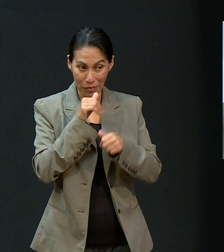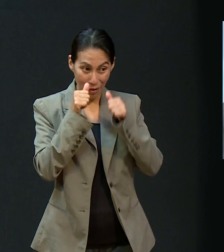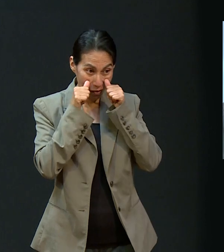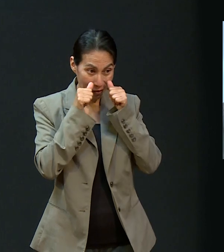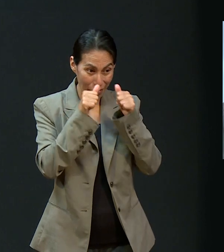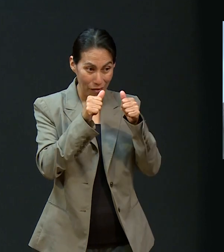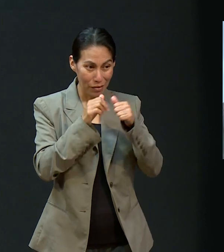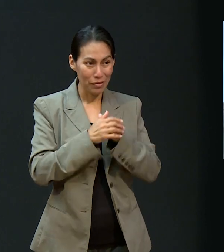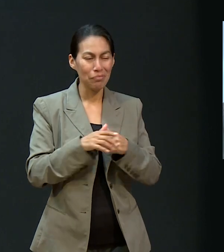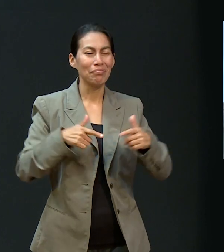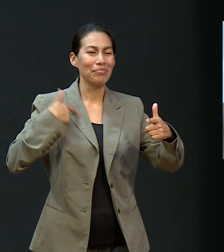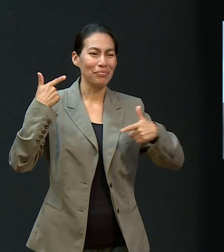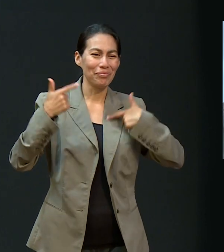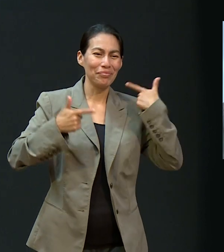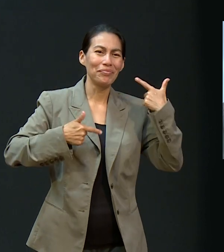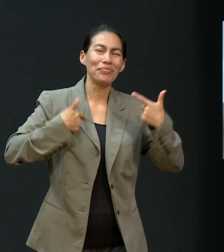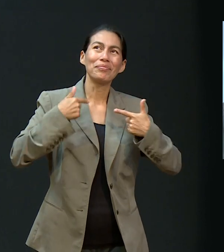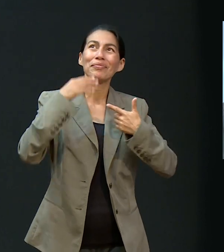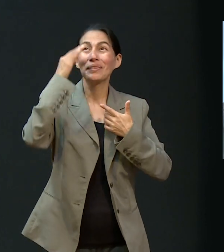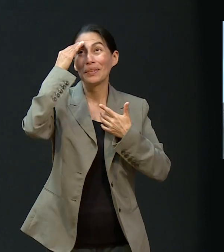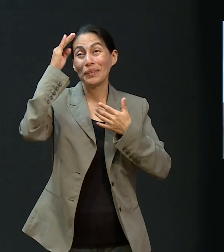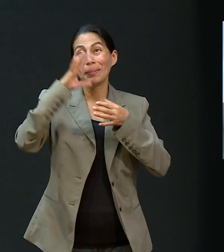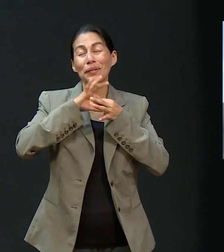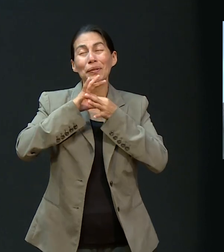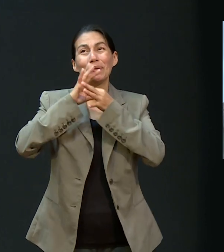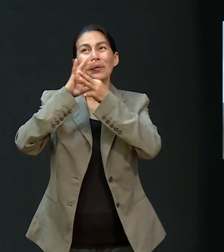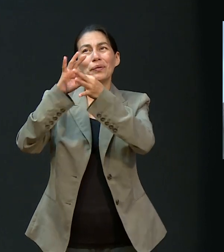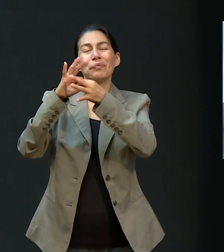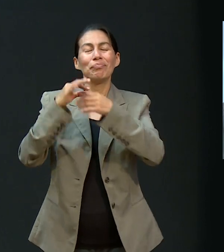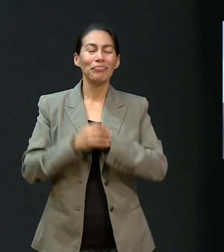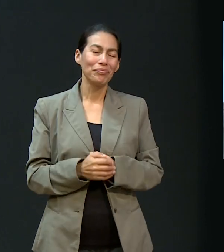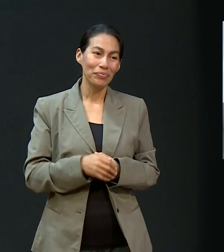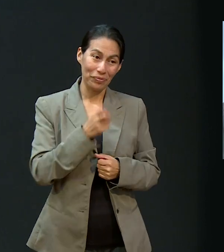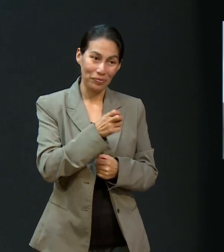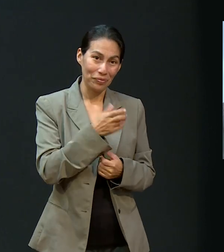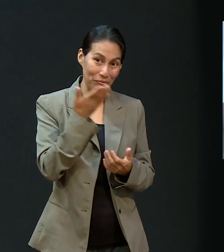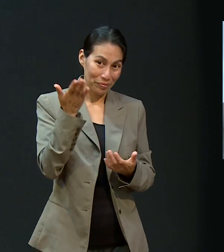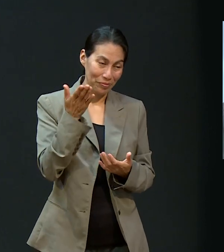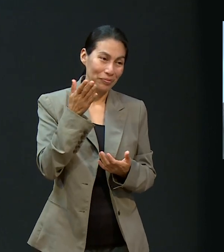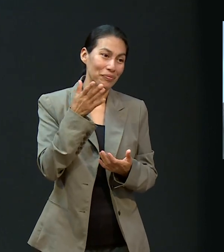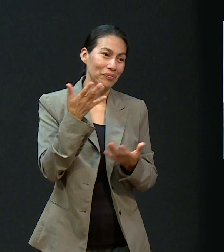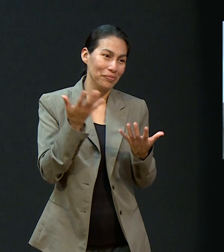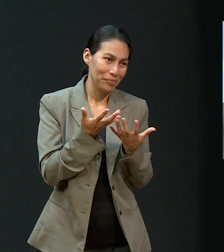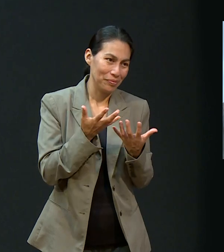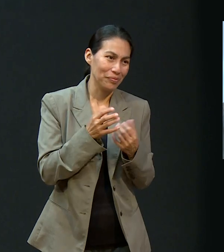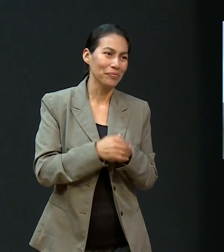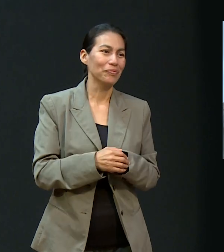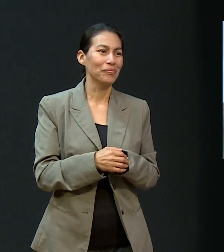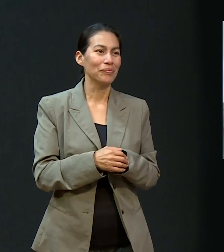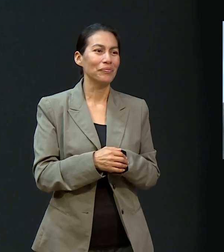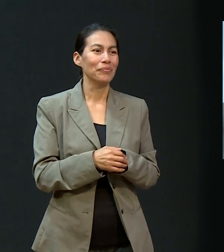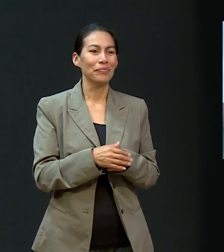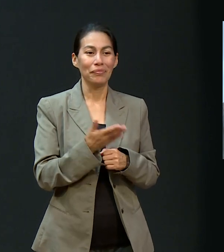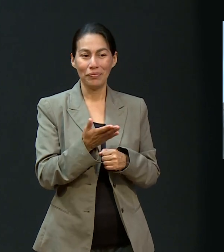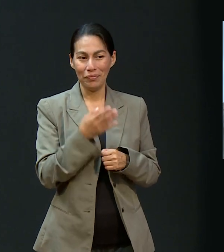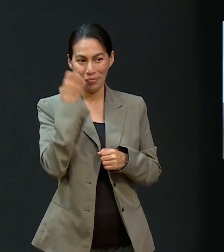testimonio, ella se goza en el Señor. Porque eso es lo que ella haría si ella fuera